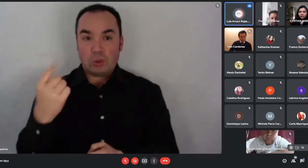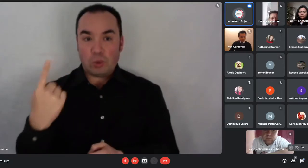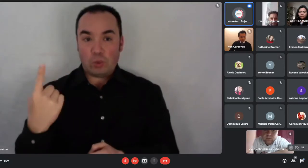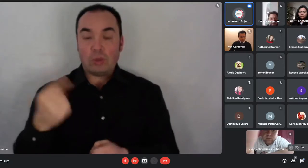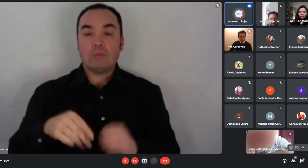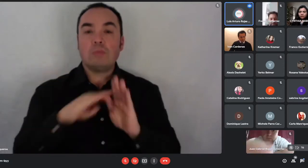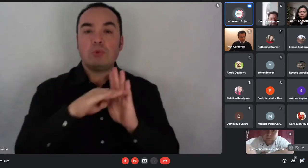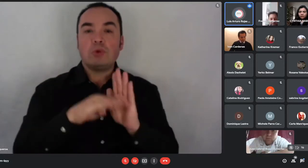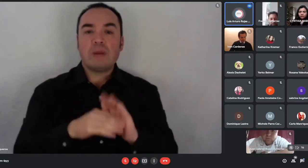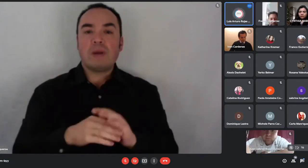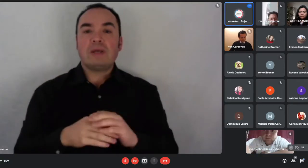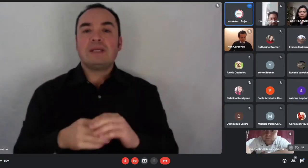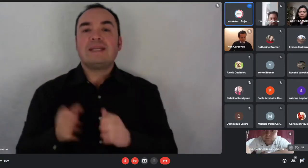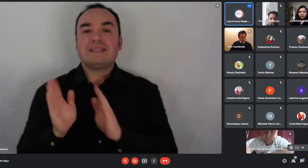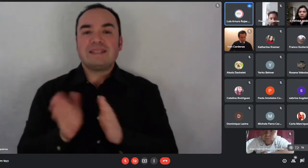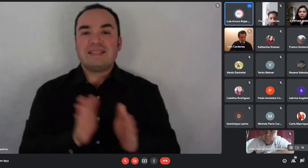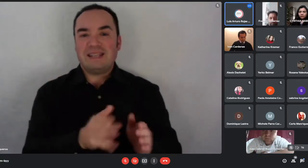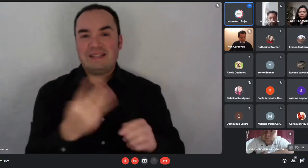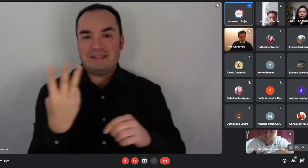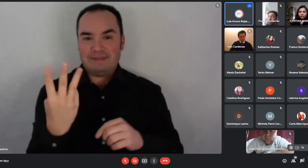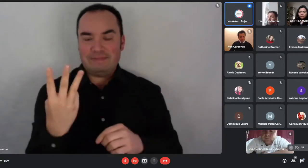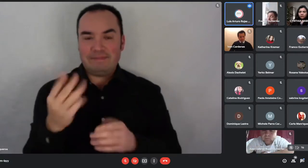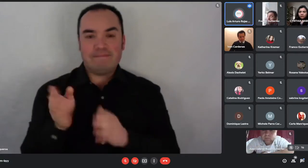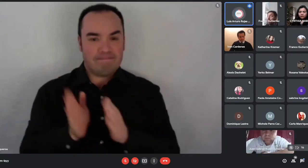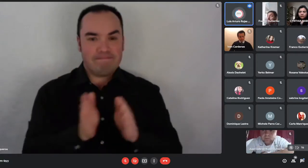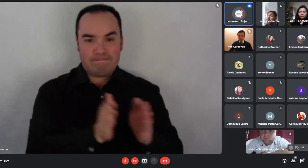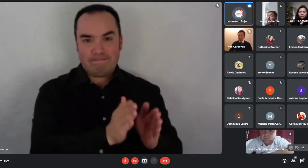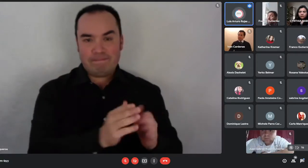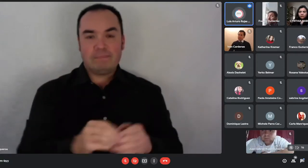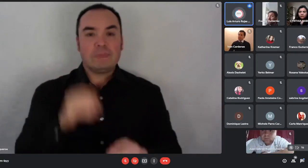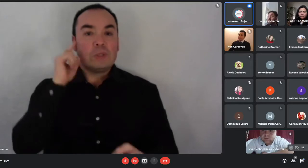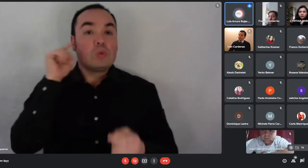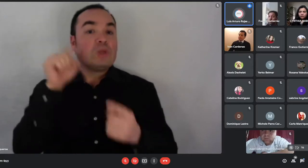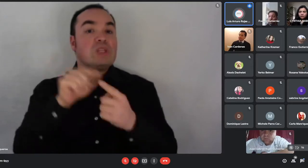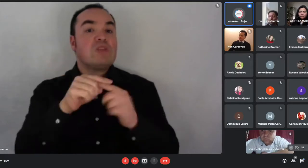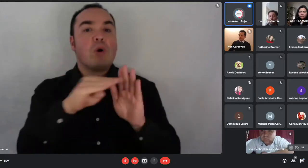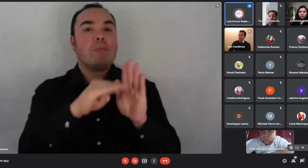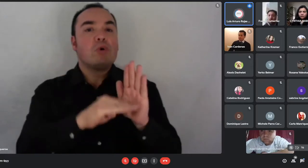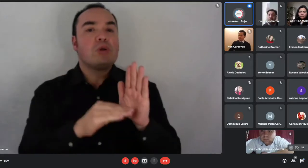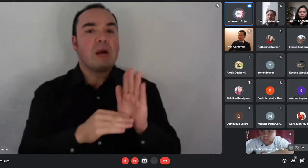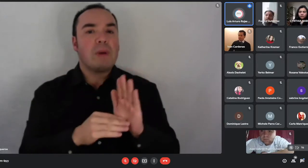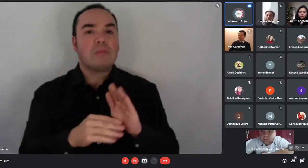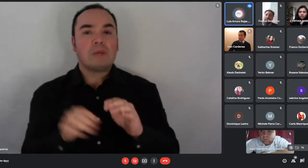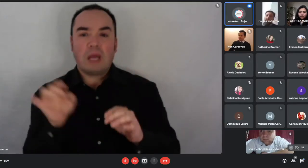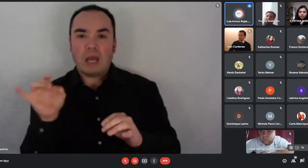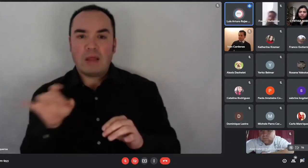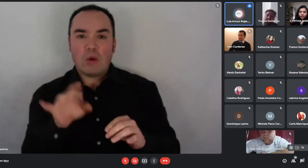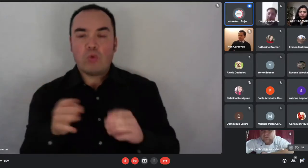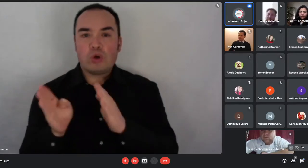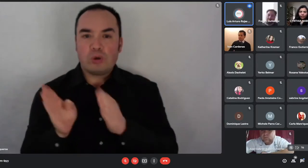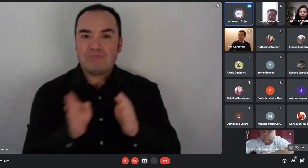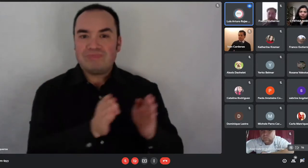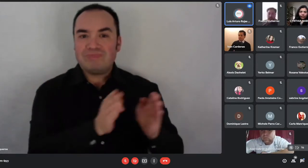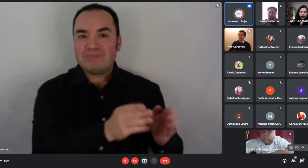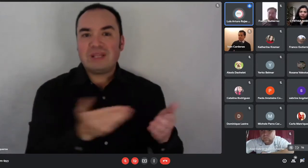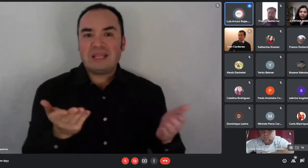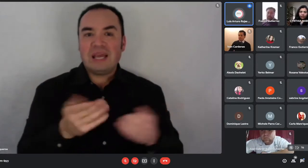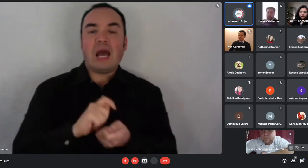Lo que busca el programa en cada tramo es acomodarse a la situación socioeconómica de cada familia, que si bien a lo